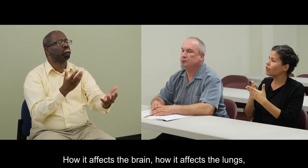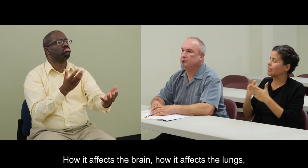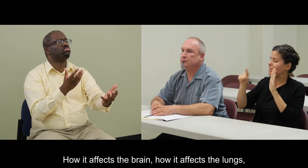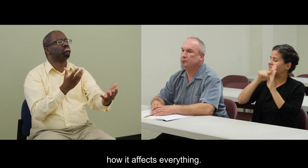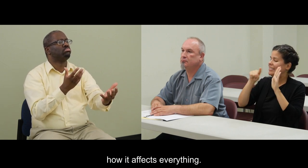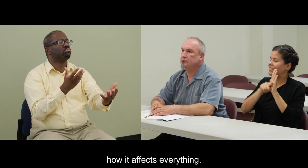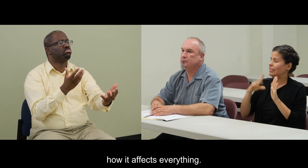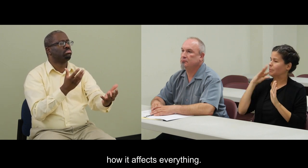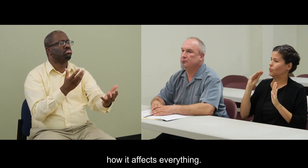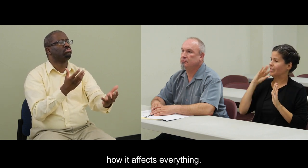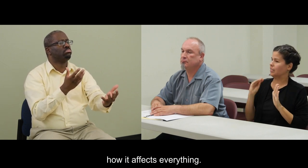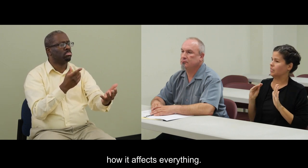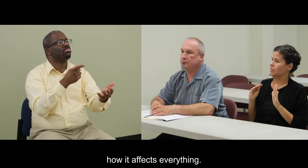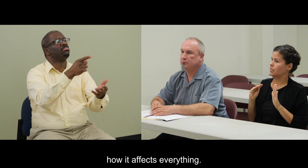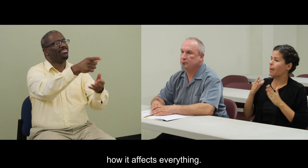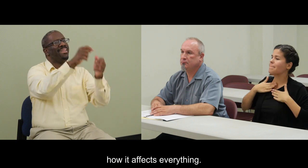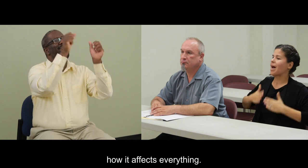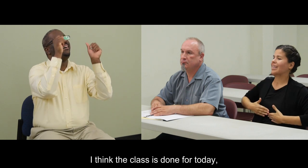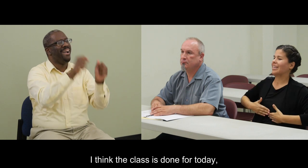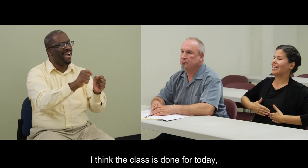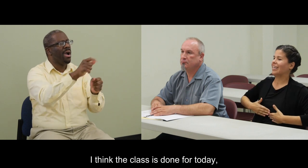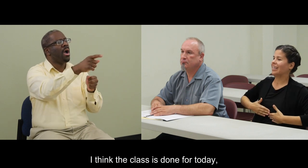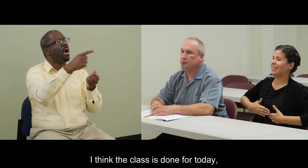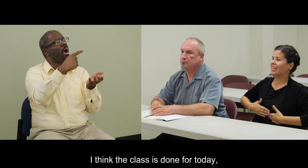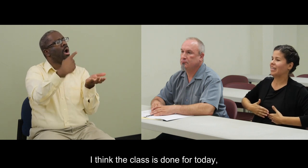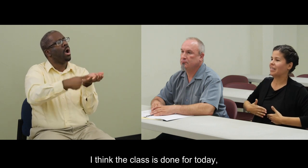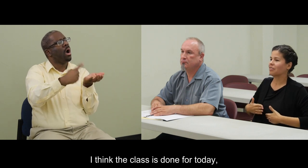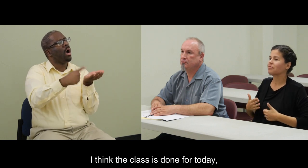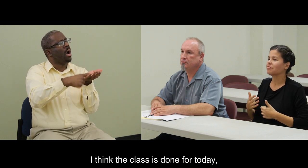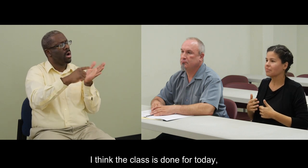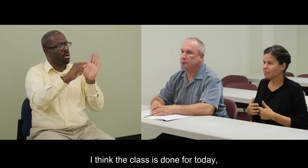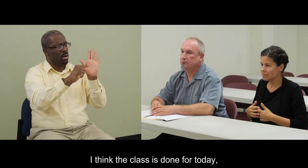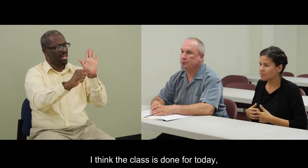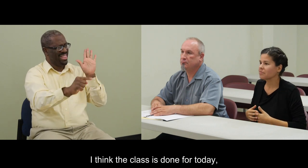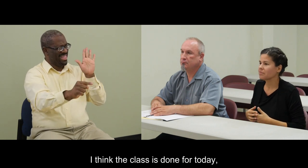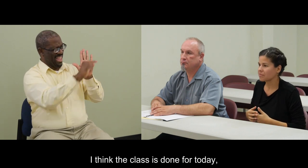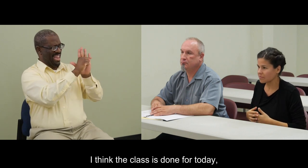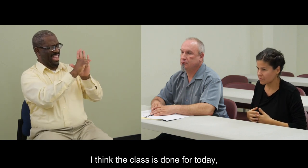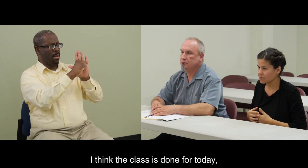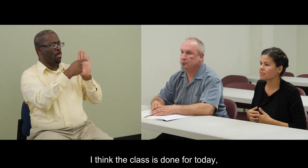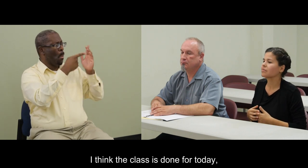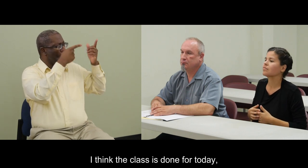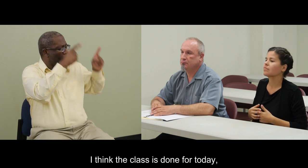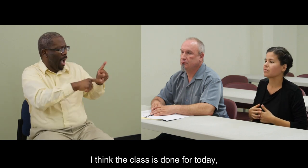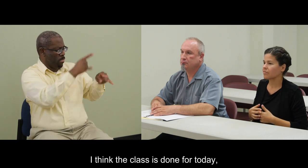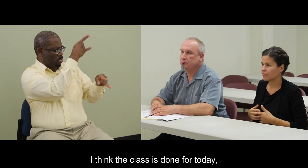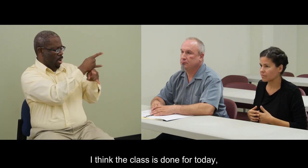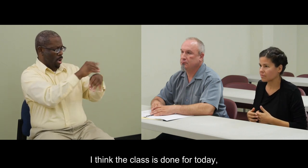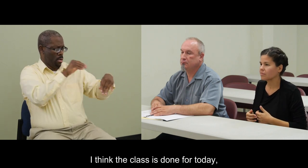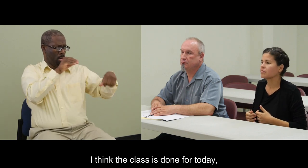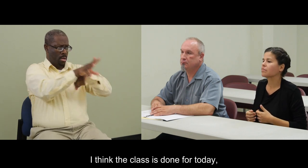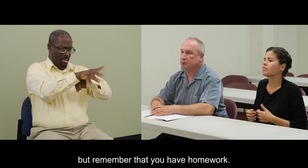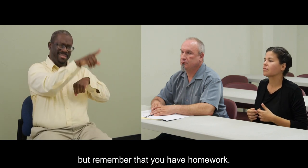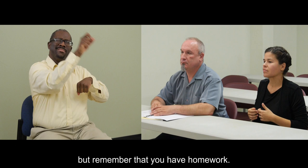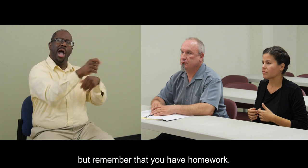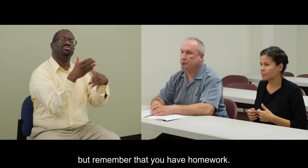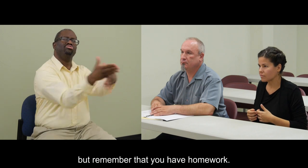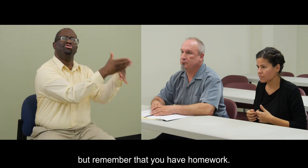pulmones, cómo afecta todo. Bueno, yo creo que la clase por hoy se ha completado. Pero